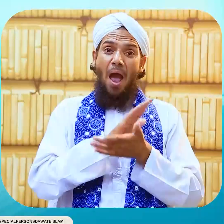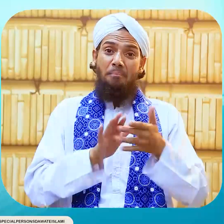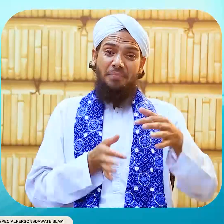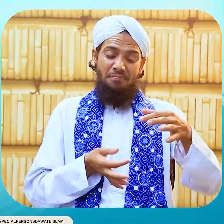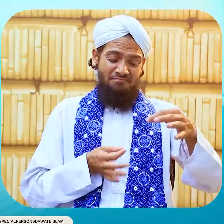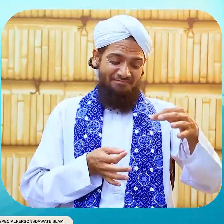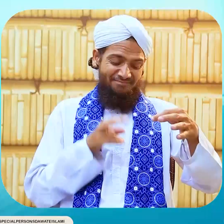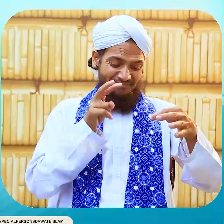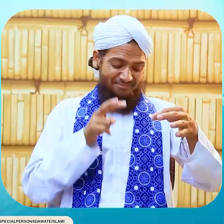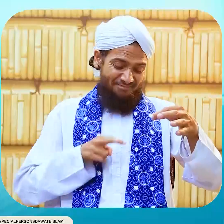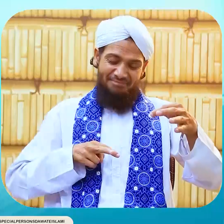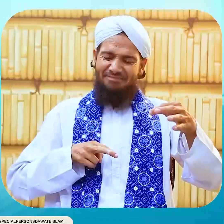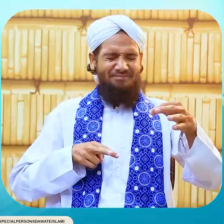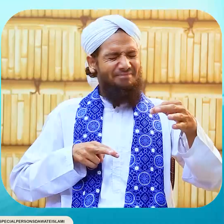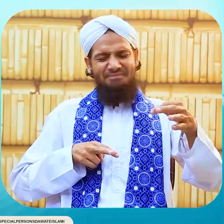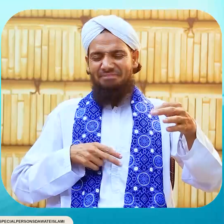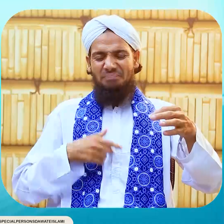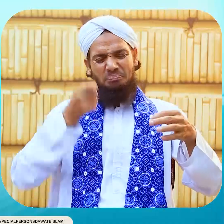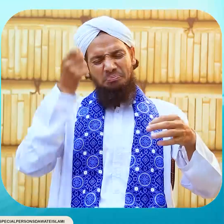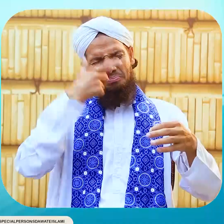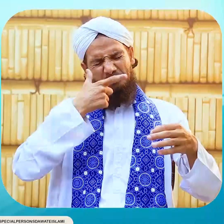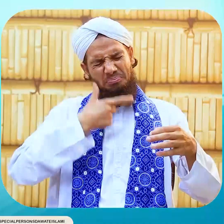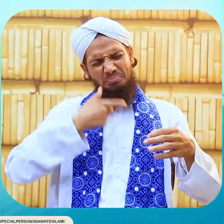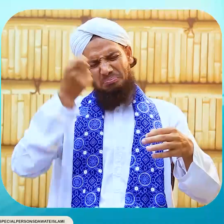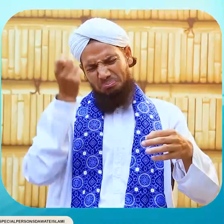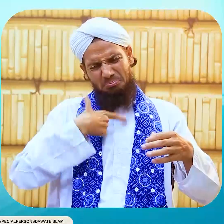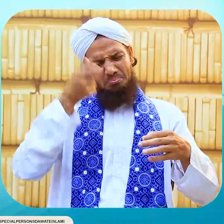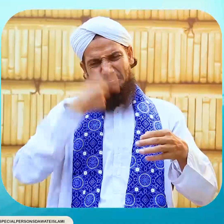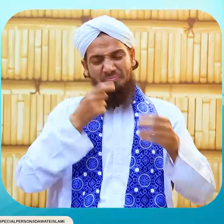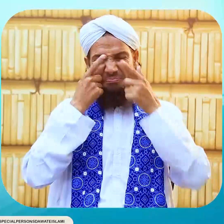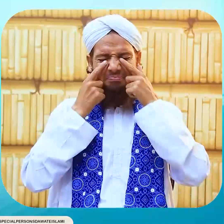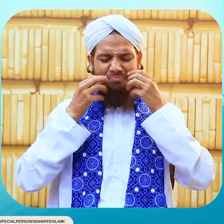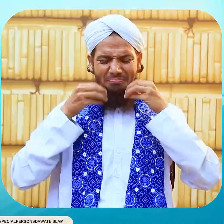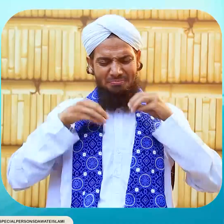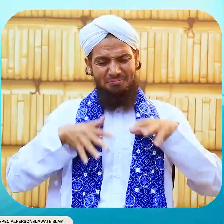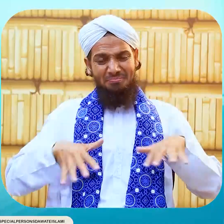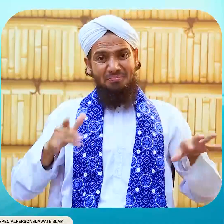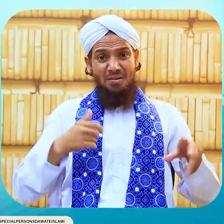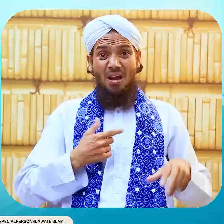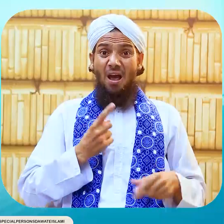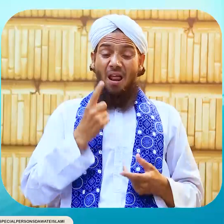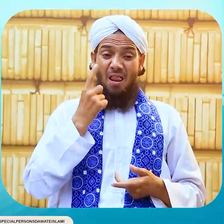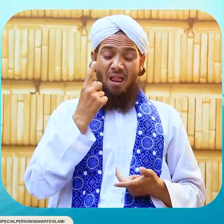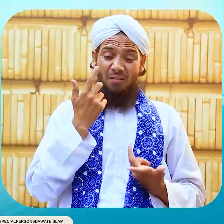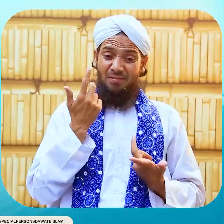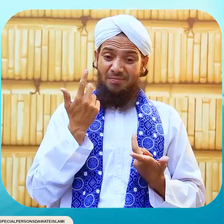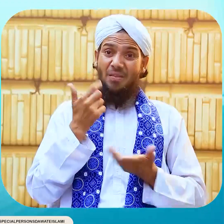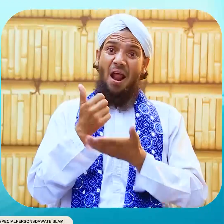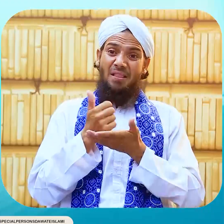حضرت حبیب عجمی نے وہ مکتوب لیا خوب روئے خوب آسو بہائے اور فرماتے ہیں اللہ تعالیٰ کی طرف سے یہ میرے لیے بھی تو براعت